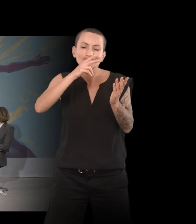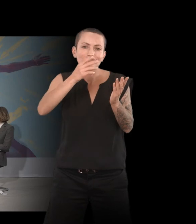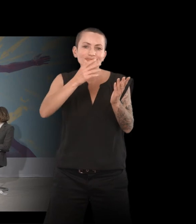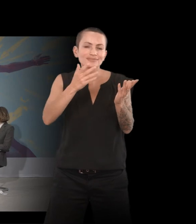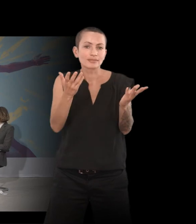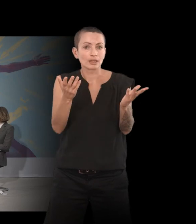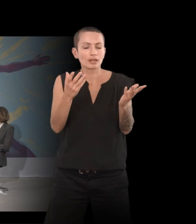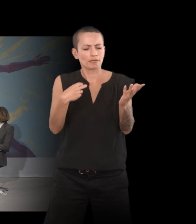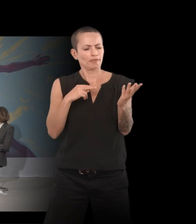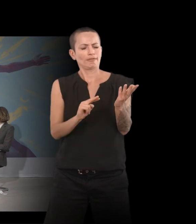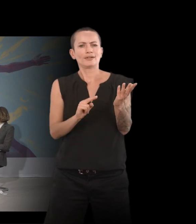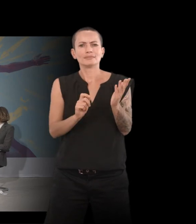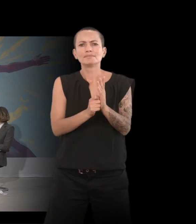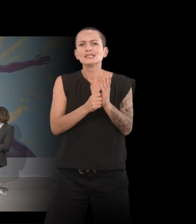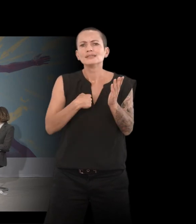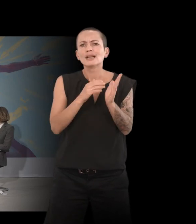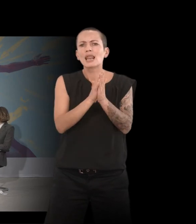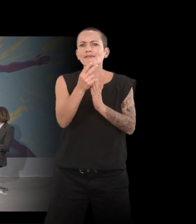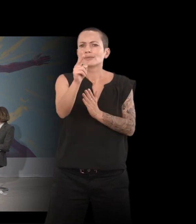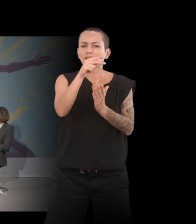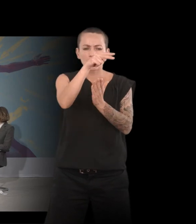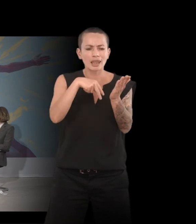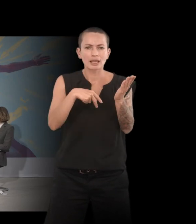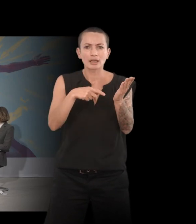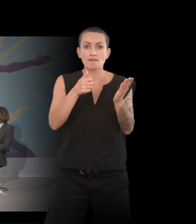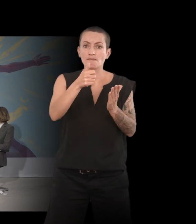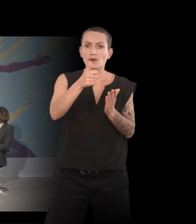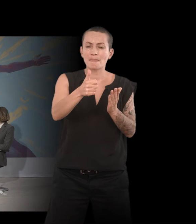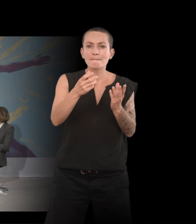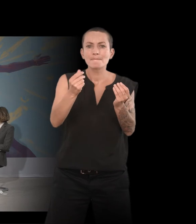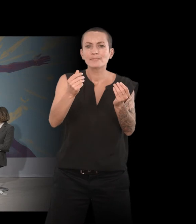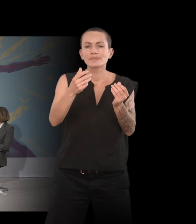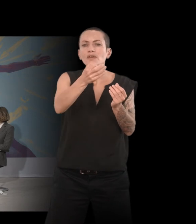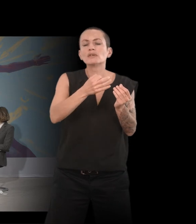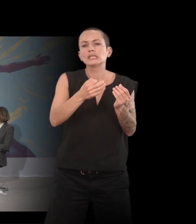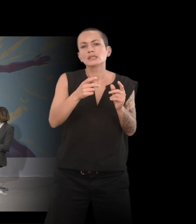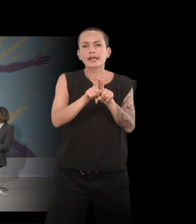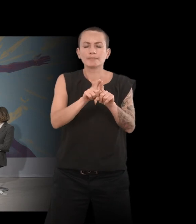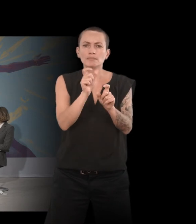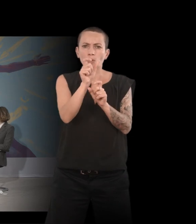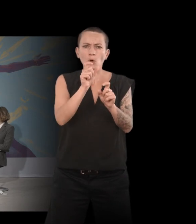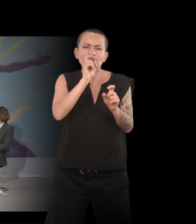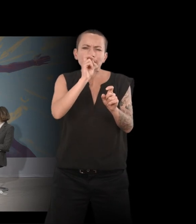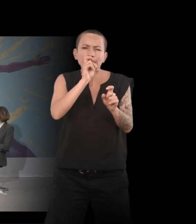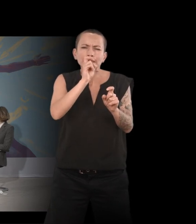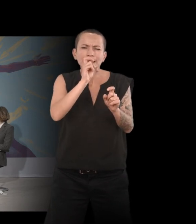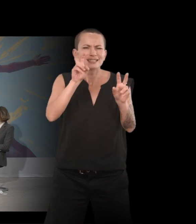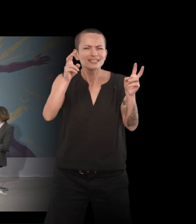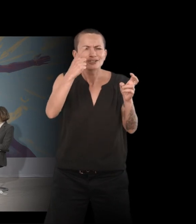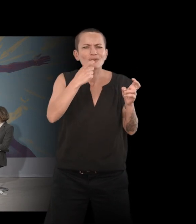faites, c'est qu'on se rend compte que vous accédez à une matière. D'ailleurs, vous, vous parlez d'une croisade lexicale, je crois. Claire